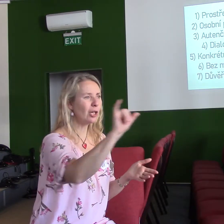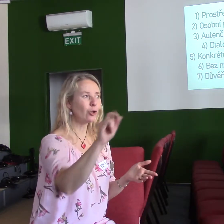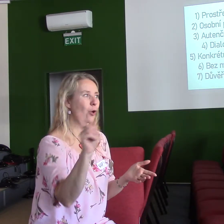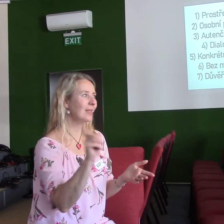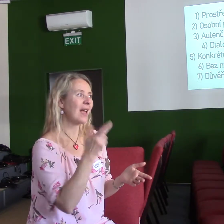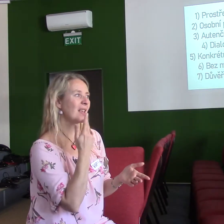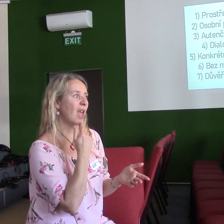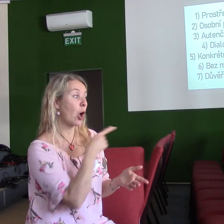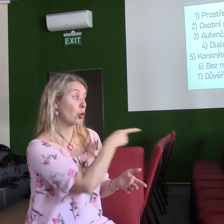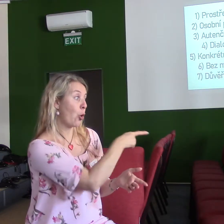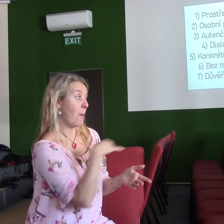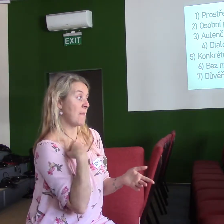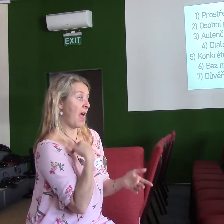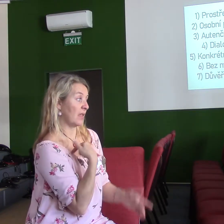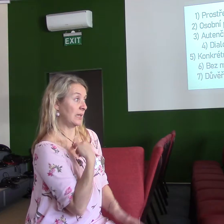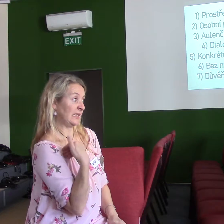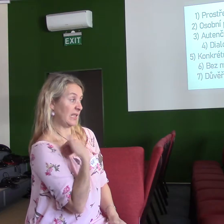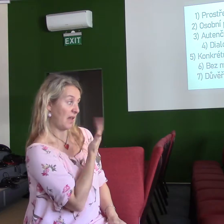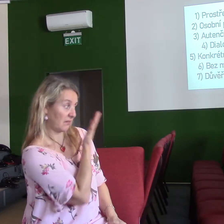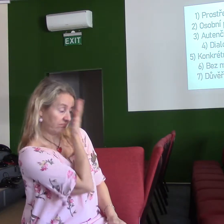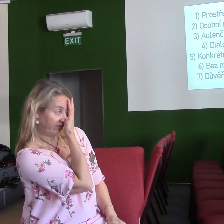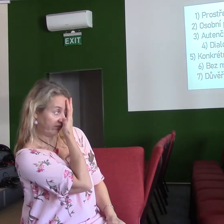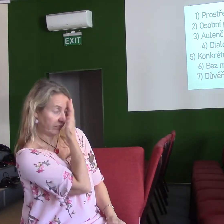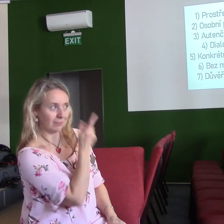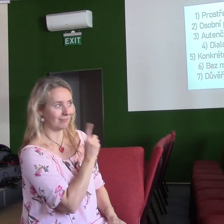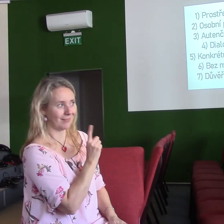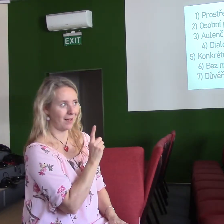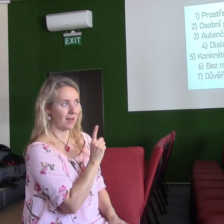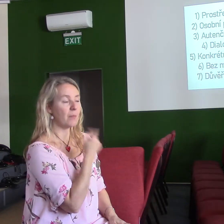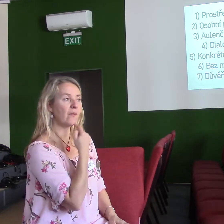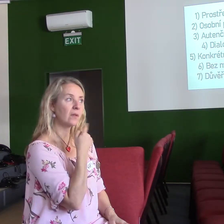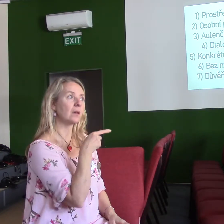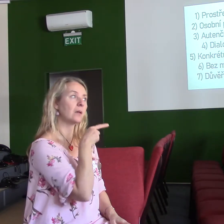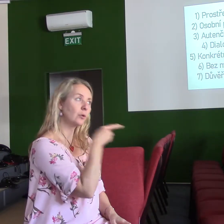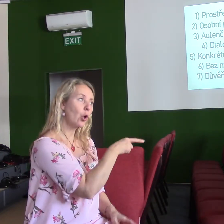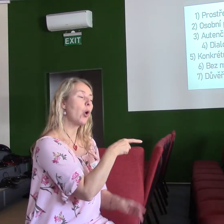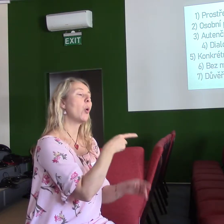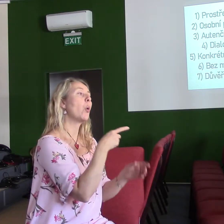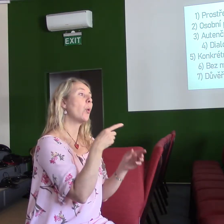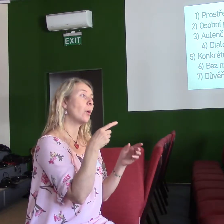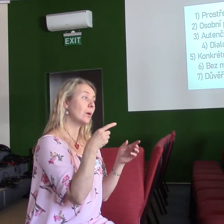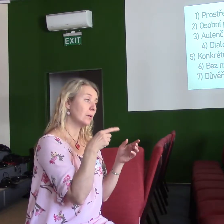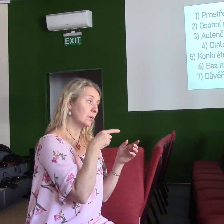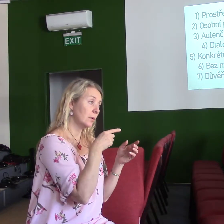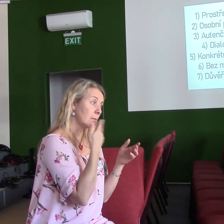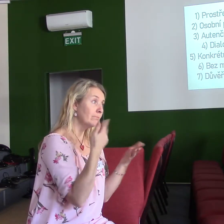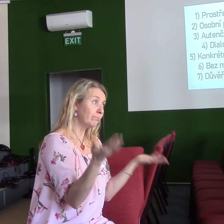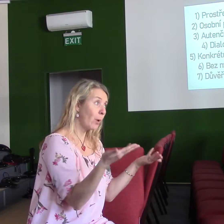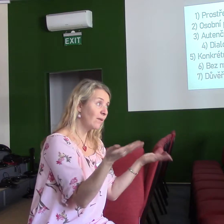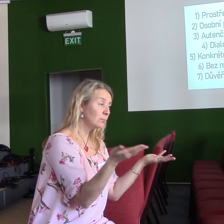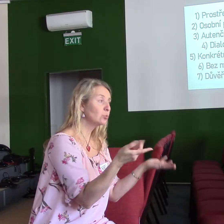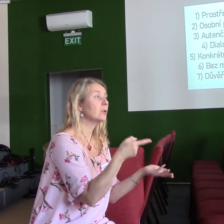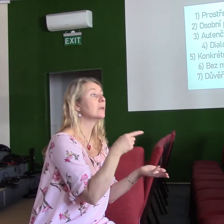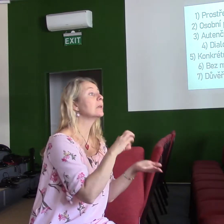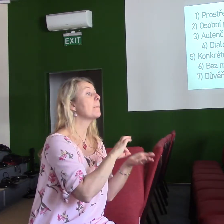chování, lásce, ve víře, v čistotě. A než přijdu, ujmi se před čítání, kázání a vyučování. To říká Pavel svému